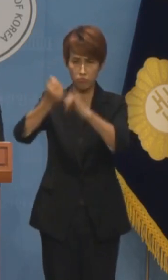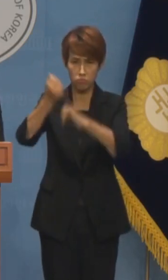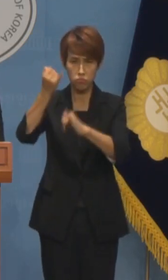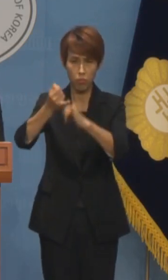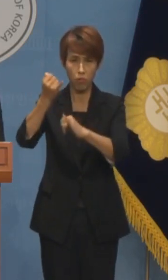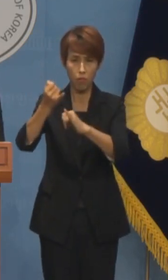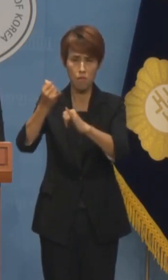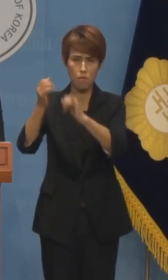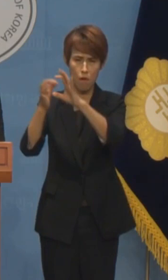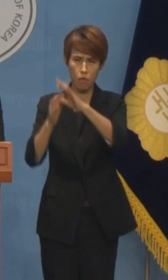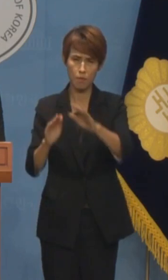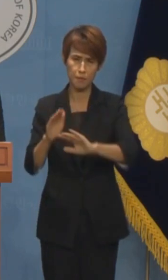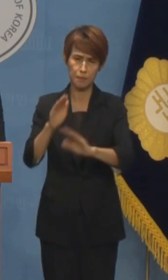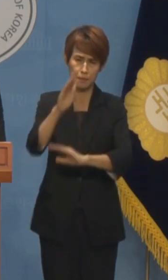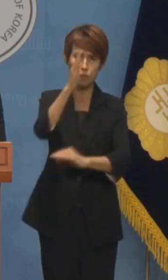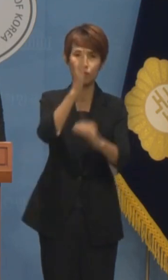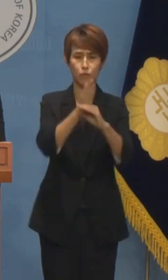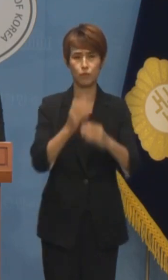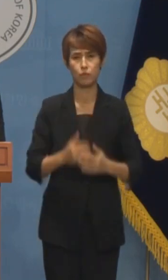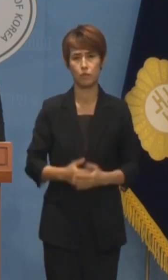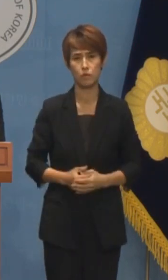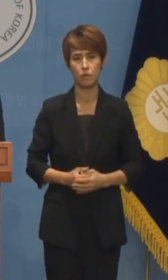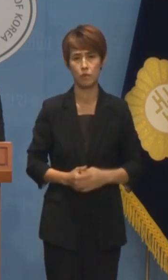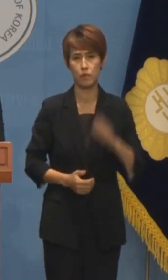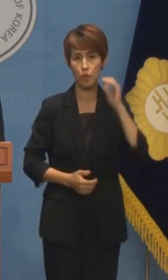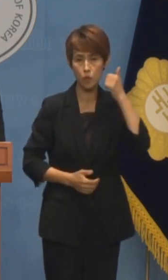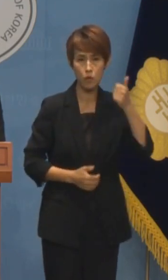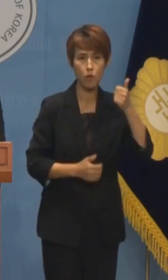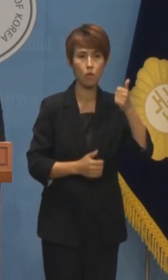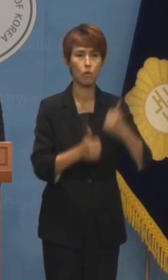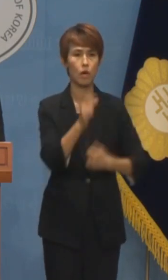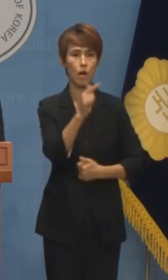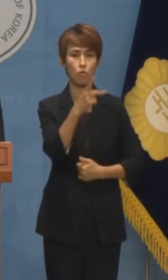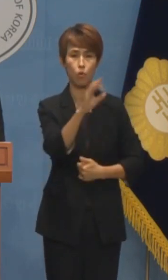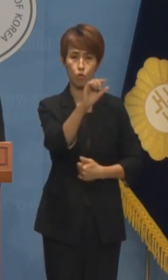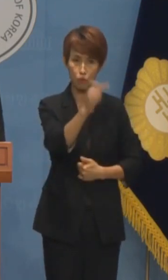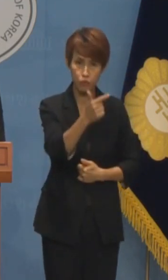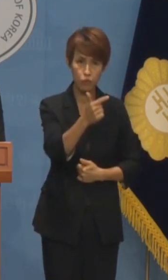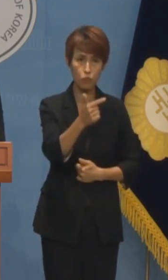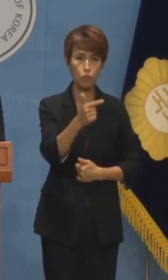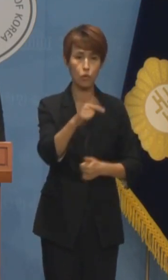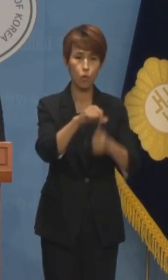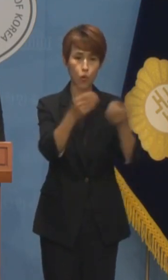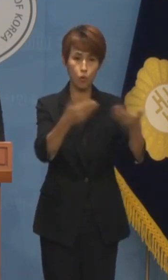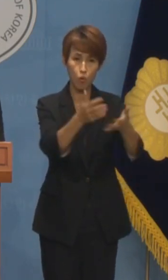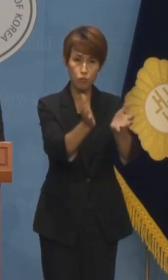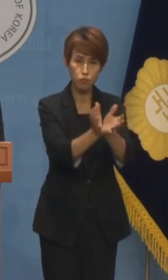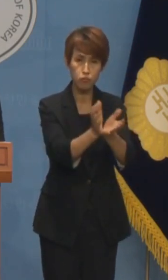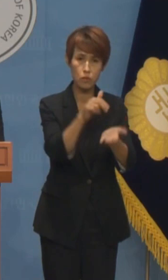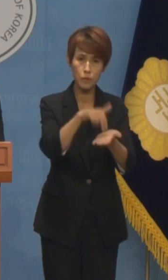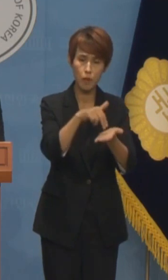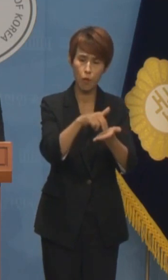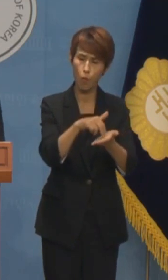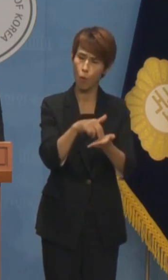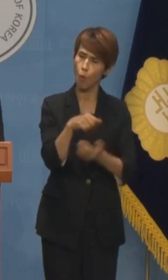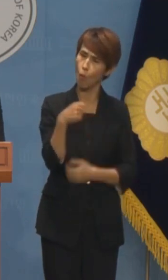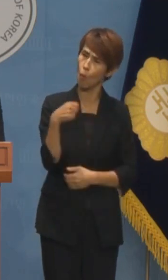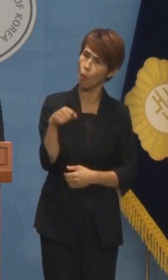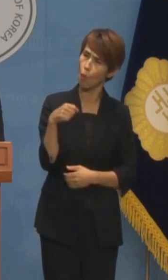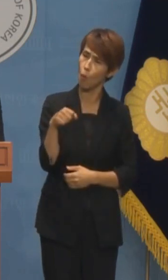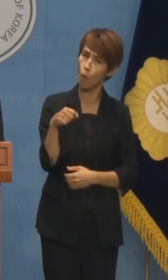증가하고 있습니다 대통령과 한동훈 대표 고용노동부에서는 무척 의아할 법도 합니다